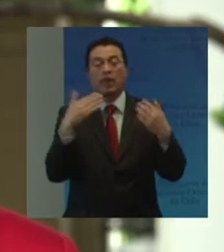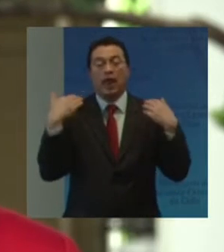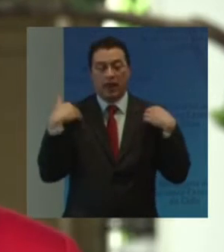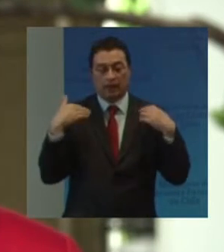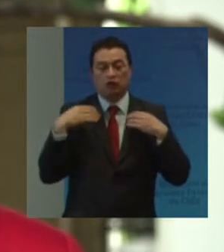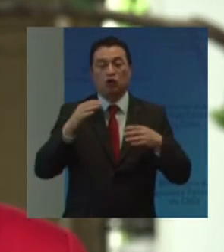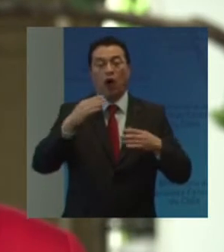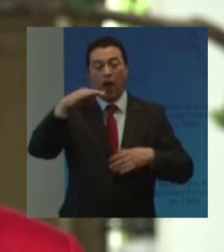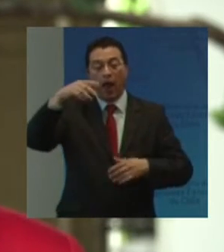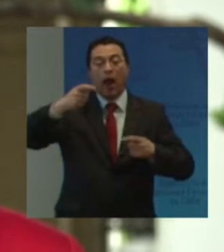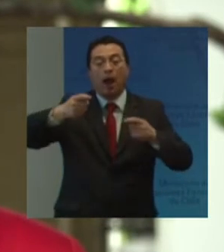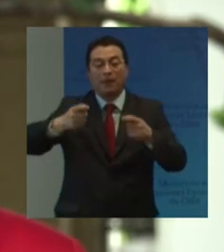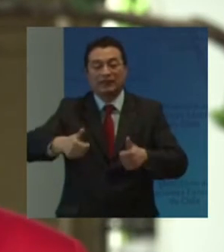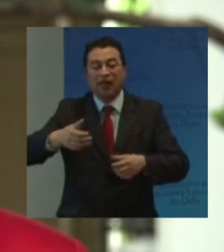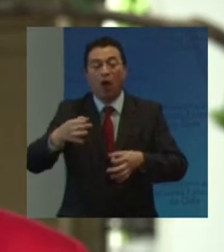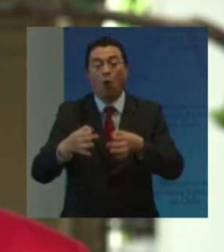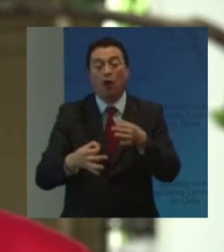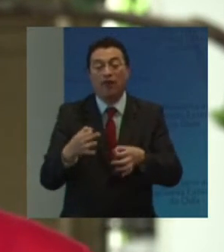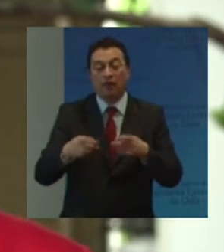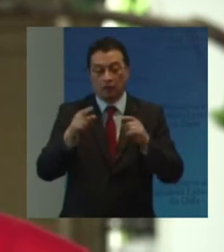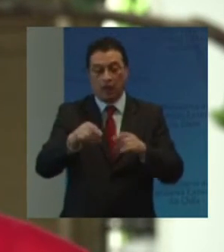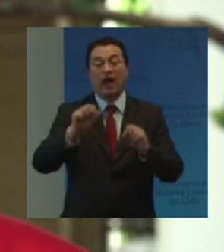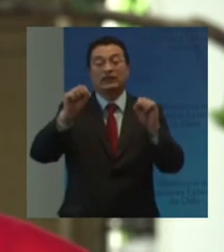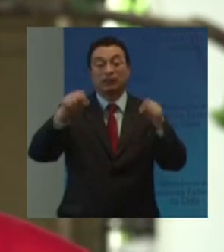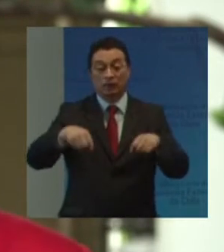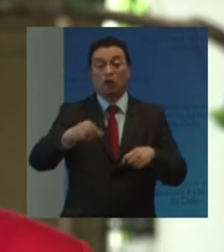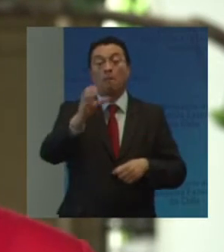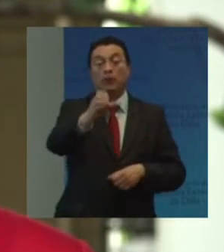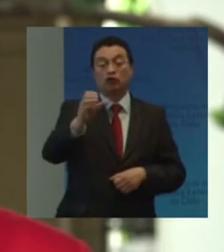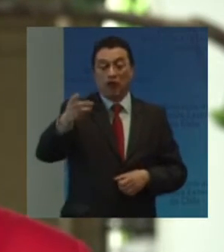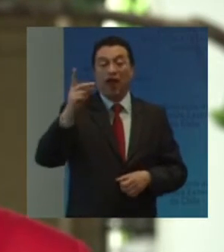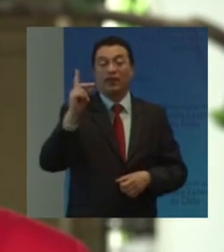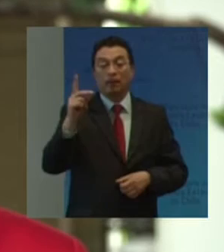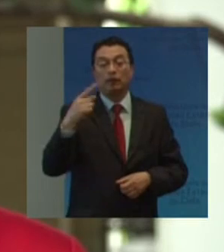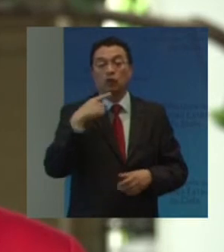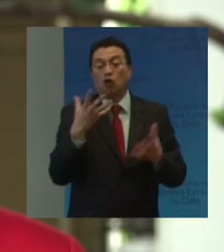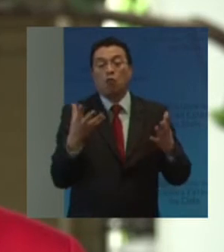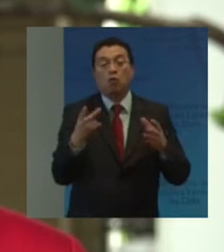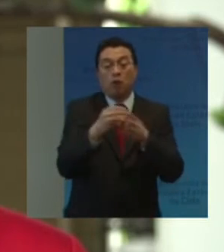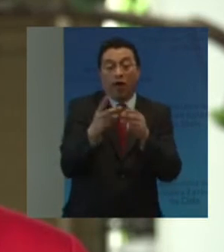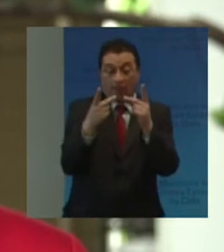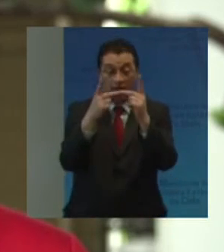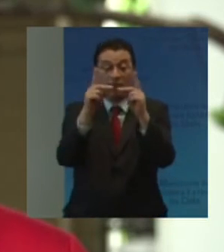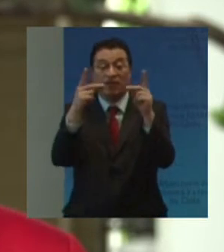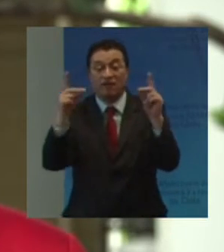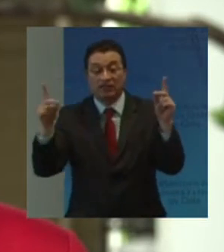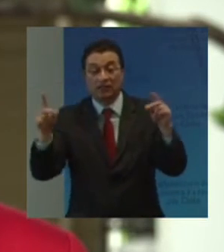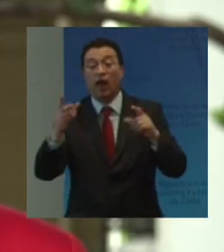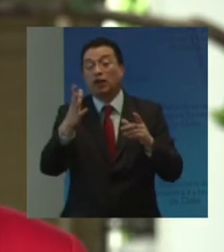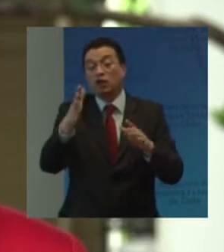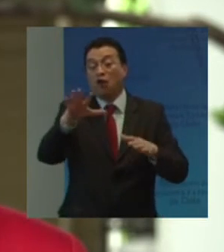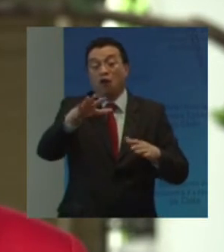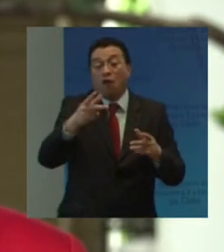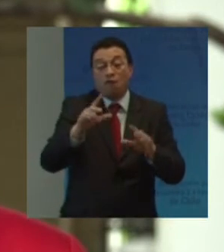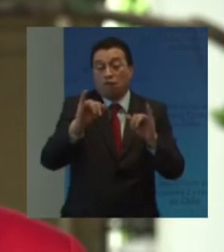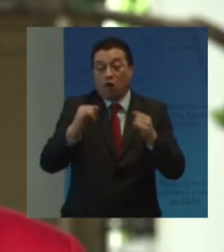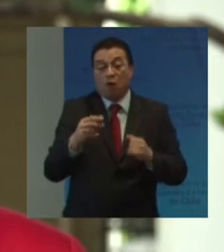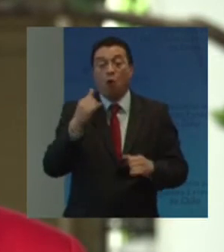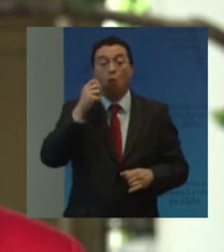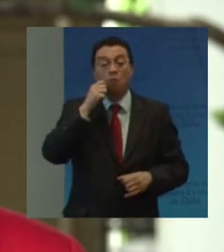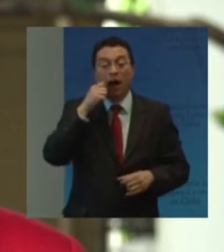capacidad jurídica La aceptación De las personas Con discapacidad Como parte De la diversidad Y condición humanas La igualdad De